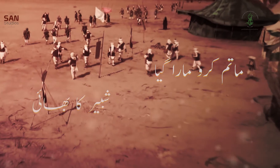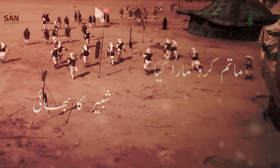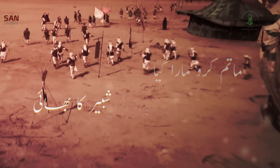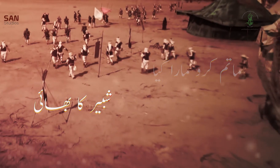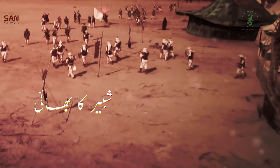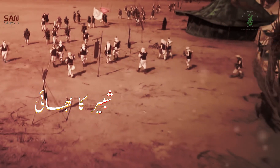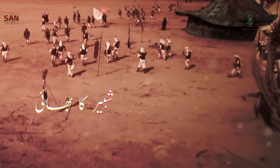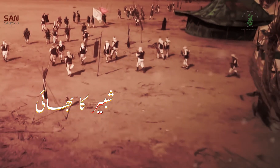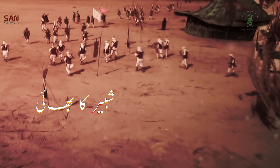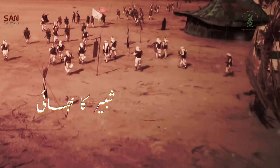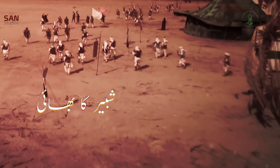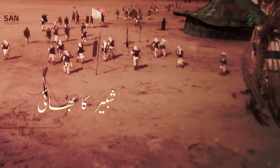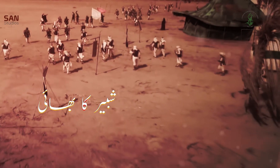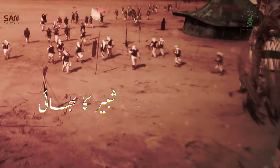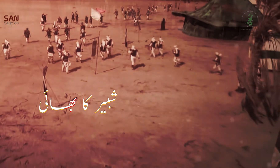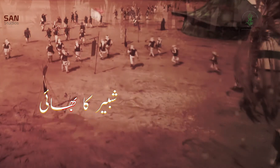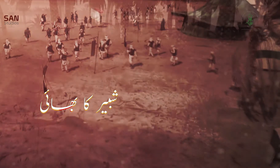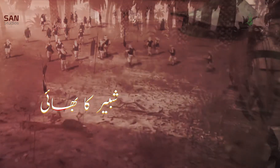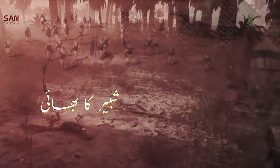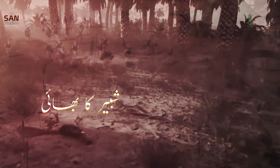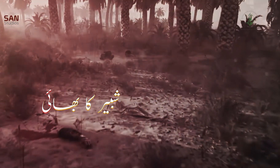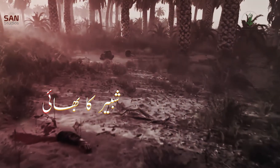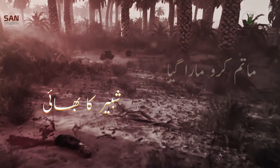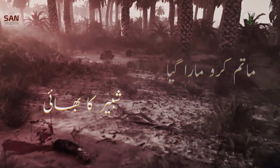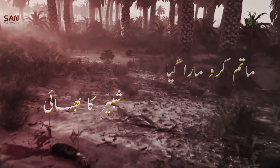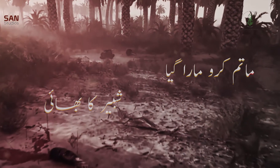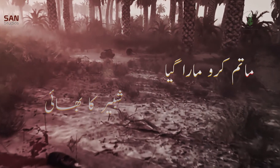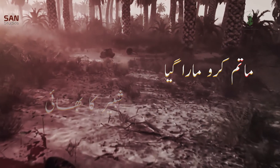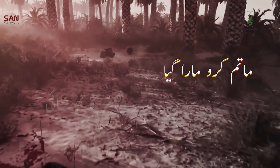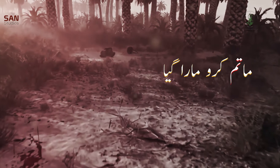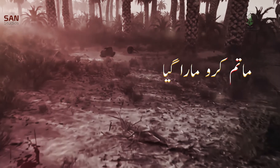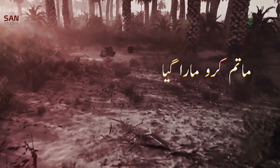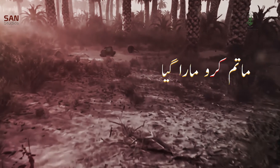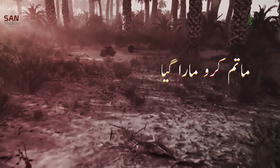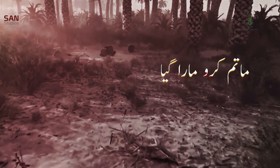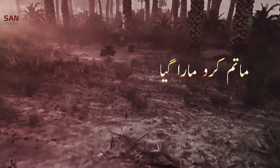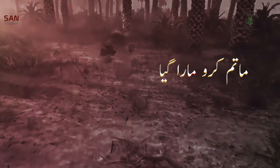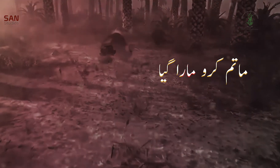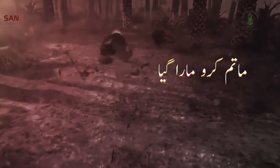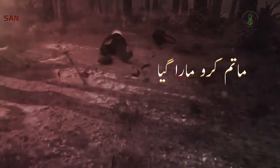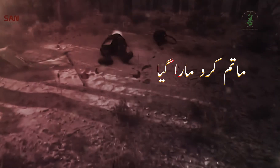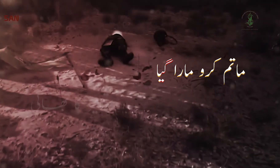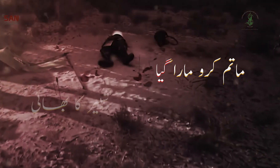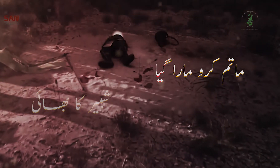شبیر کا بھائی اب ماتم کرو مارا